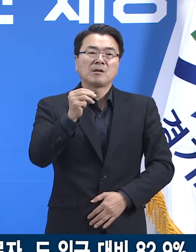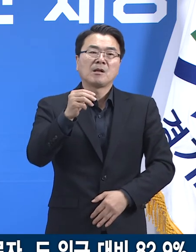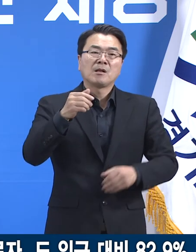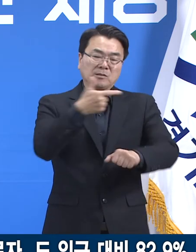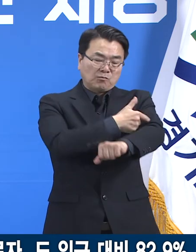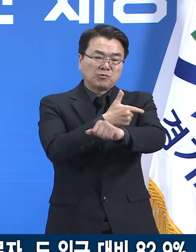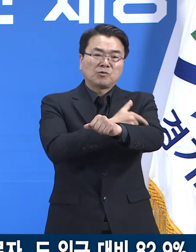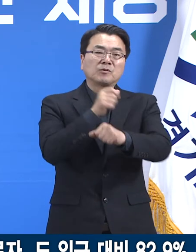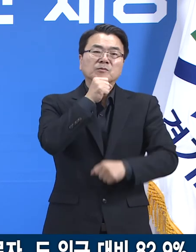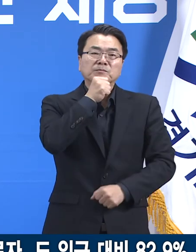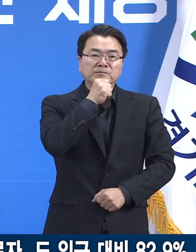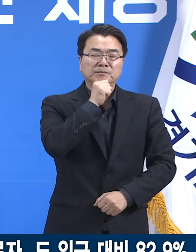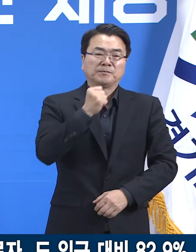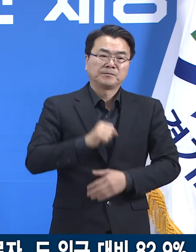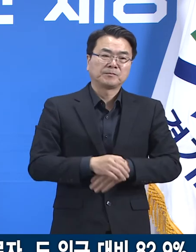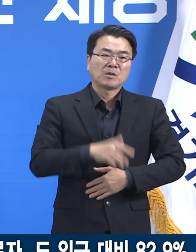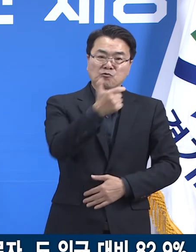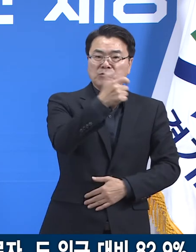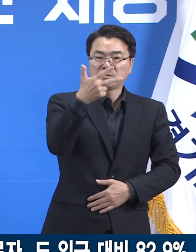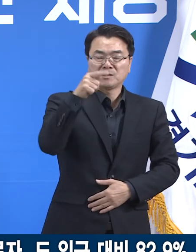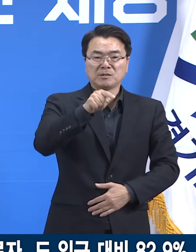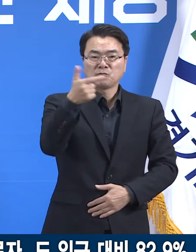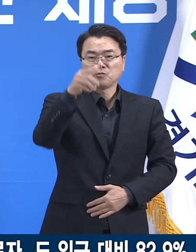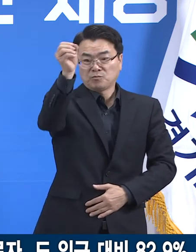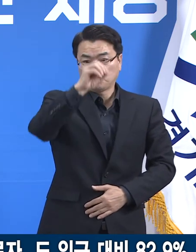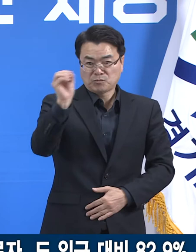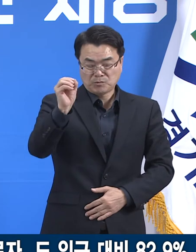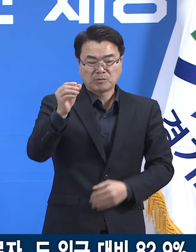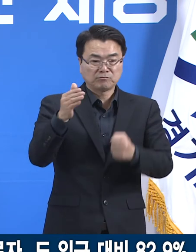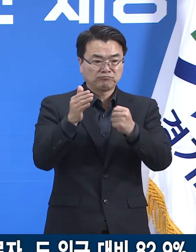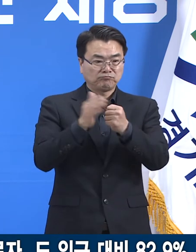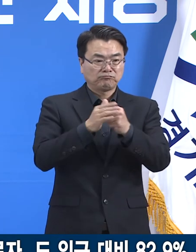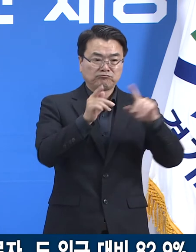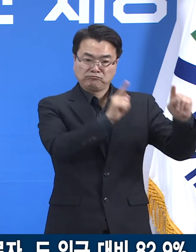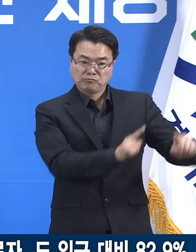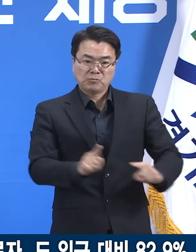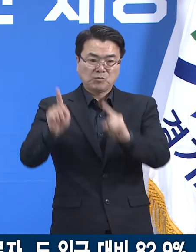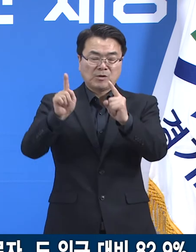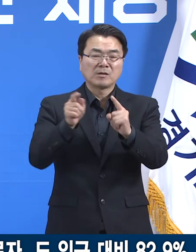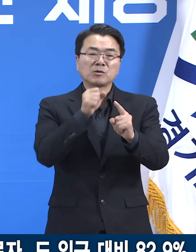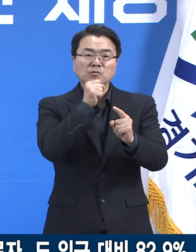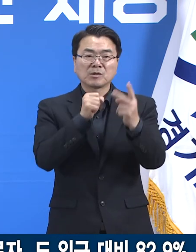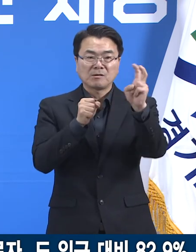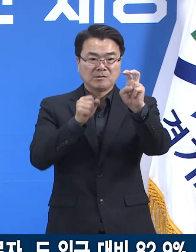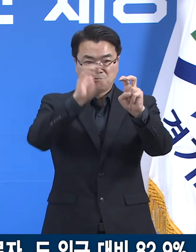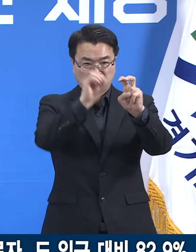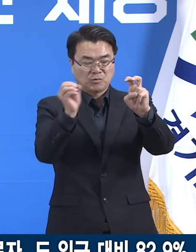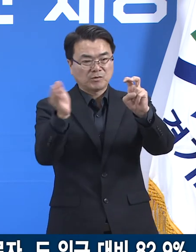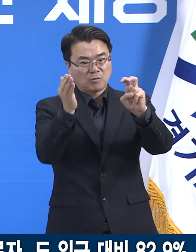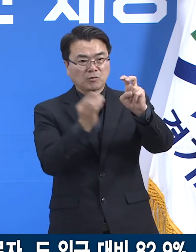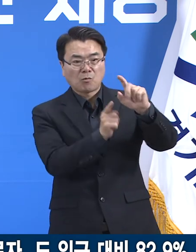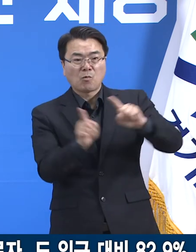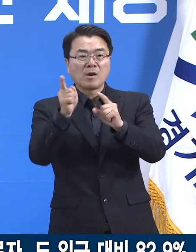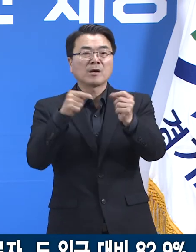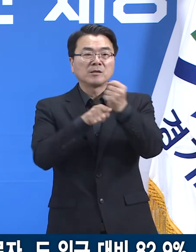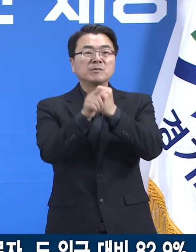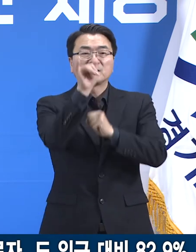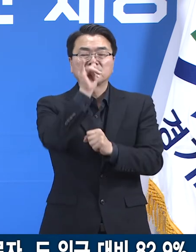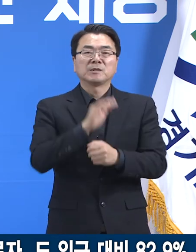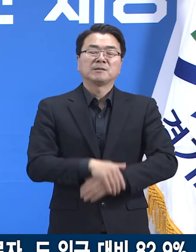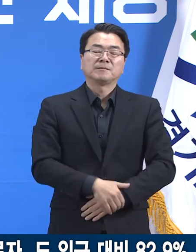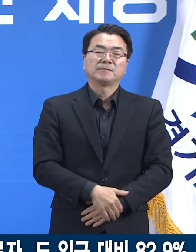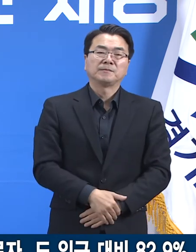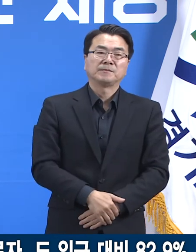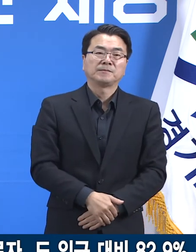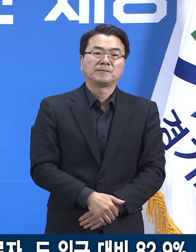.7%에서 67.6%로 23.9%포인트 상승했습니다. 다음 주에는